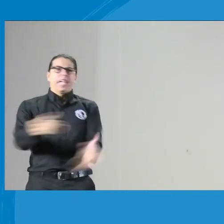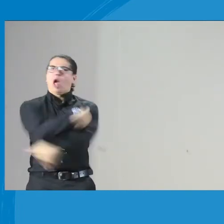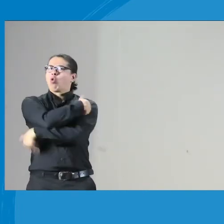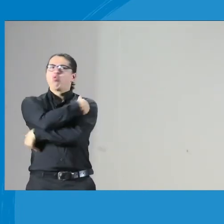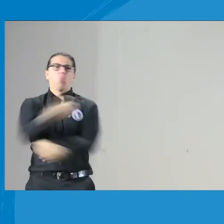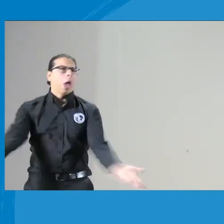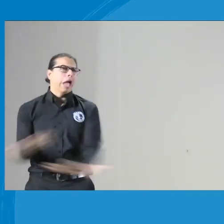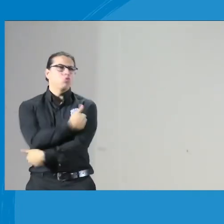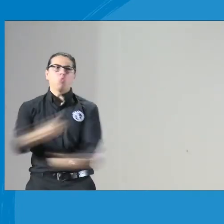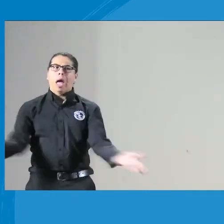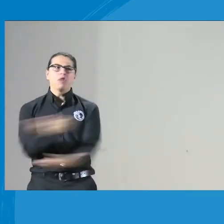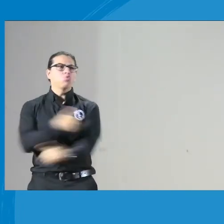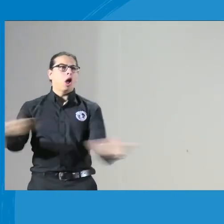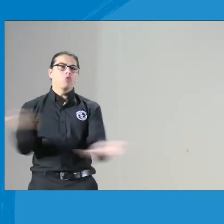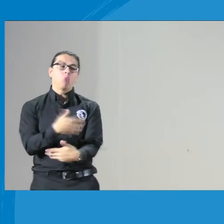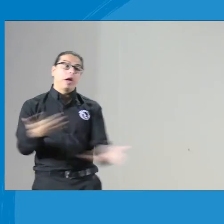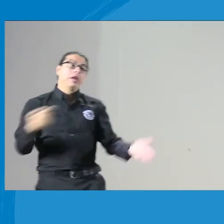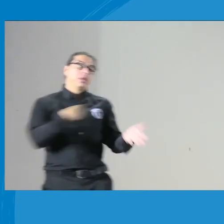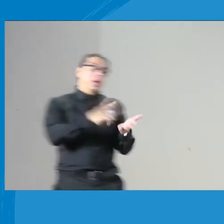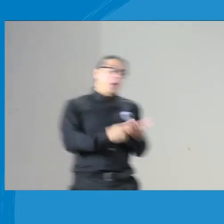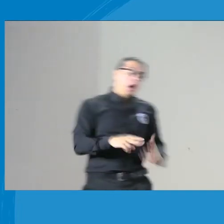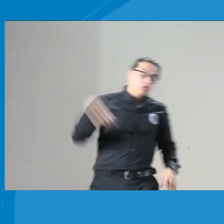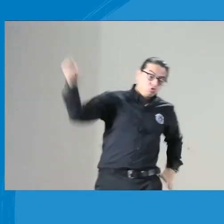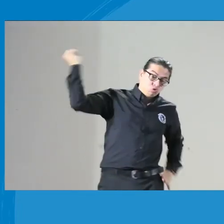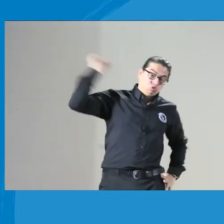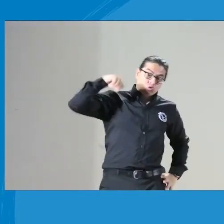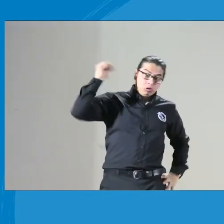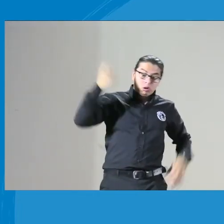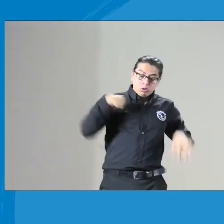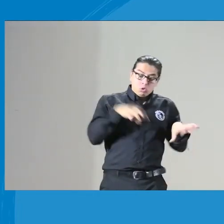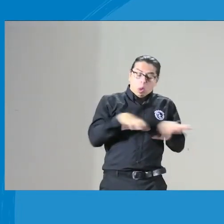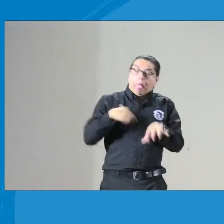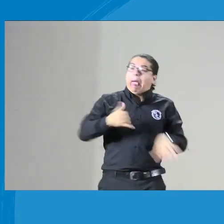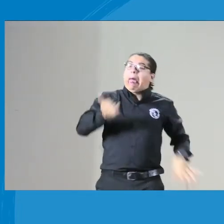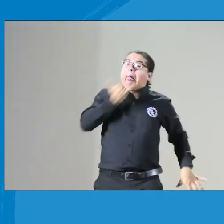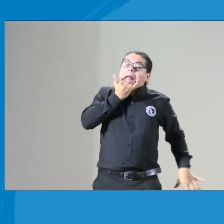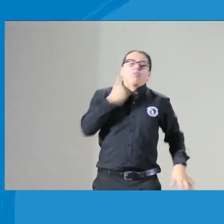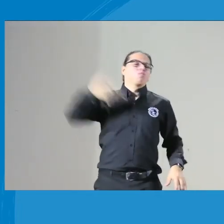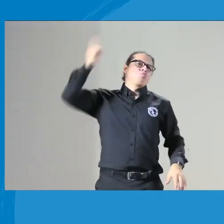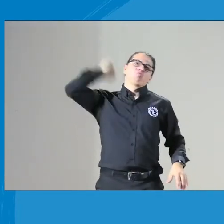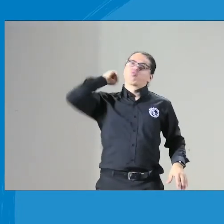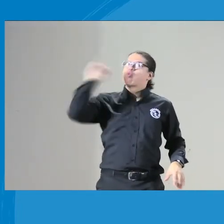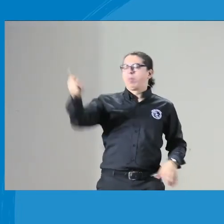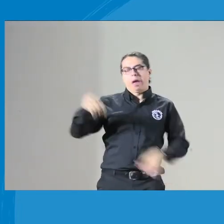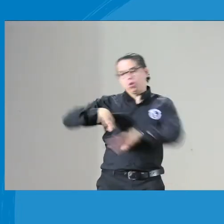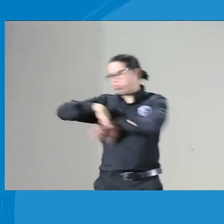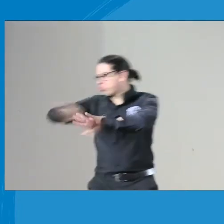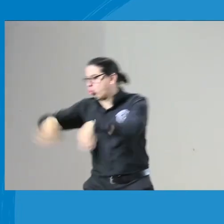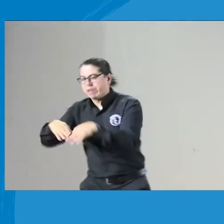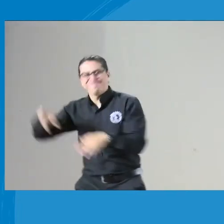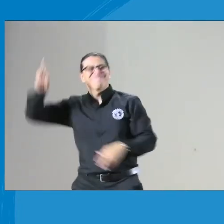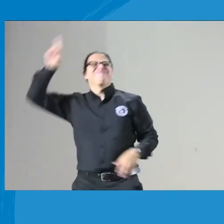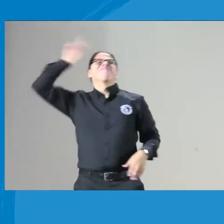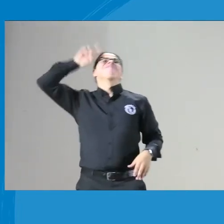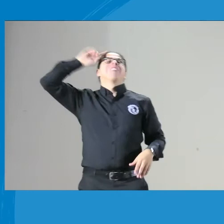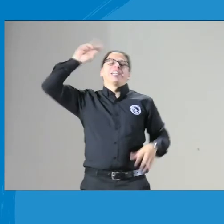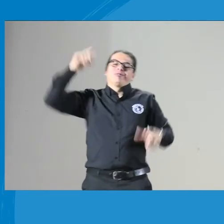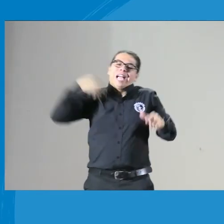había nada? dicen es que no hay nada sobre el código de ética y los intérpretes sí, es que yo tengo unas actitudes